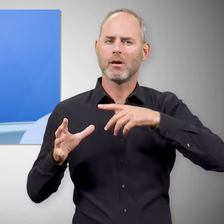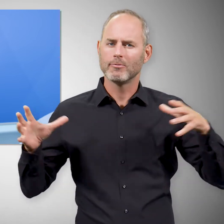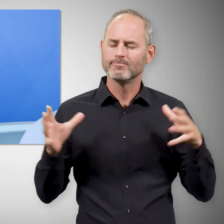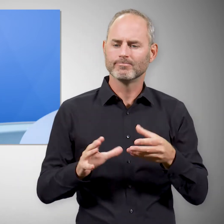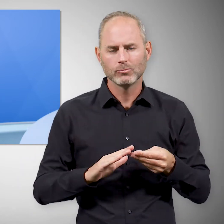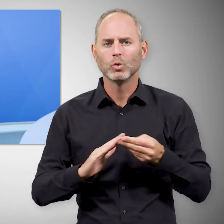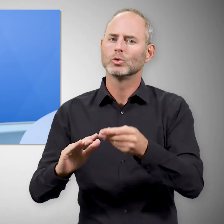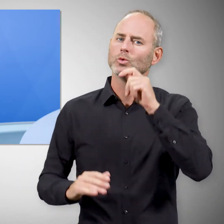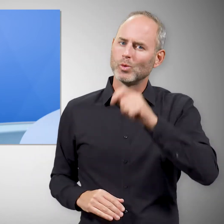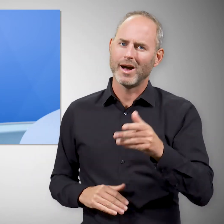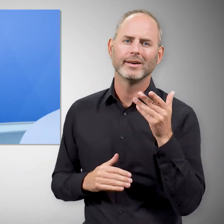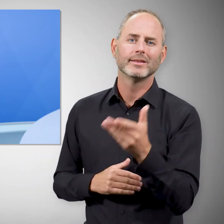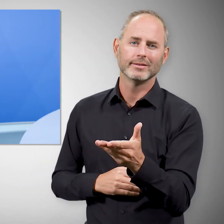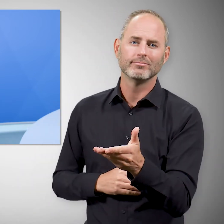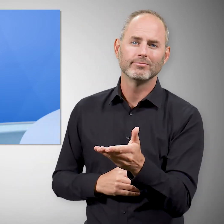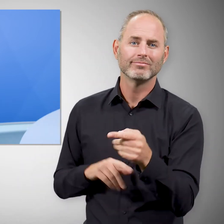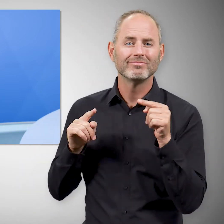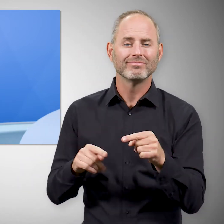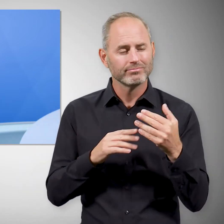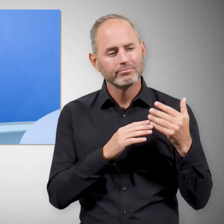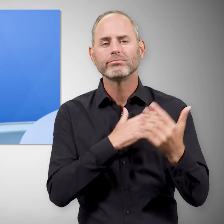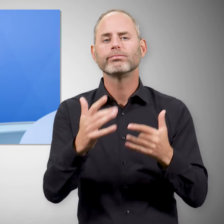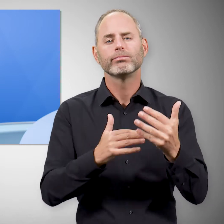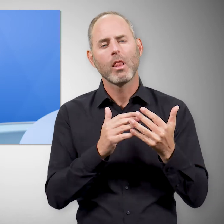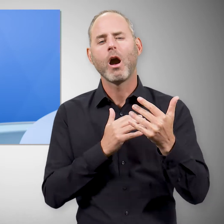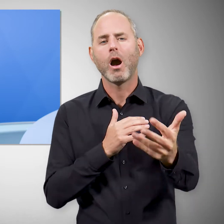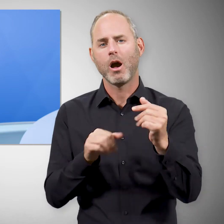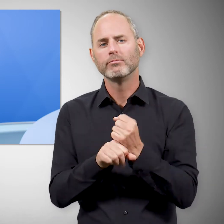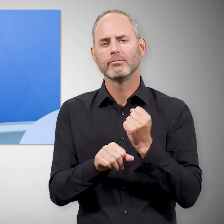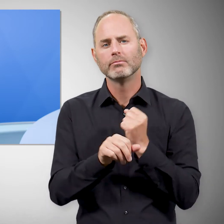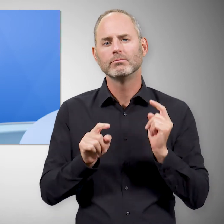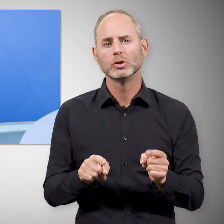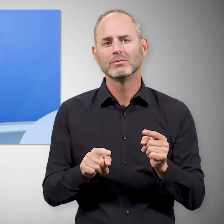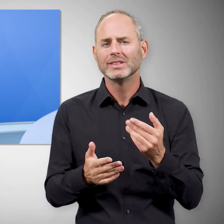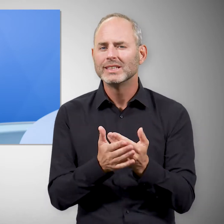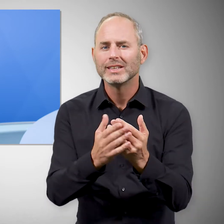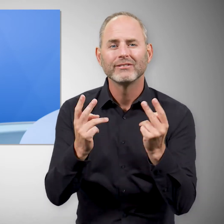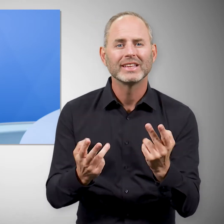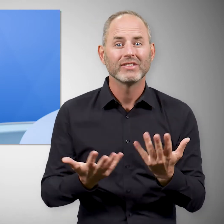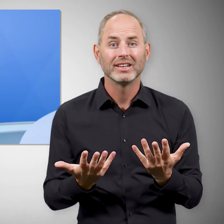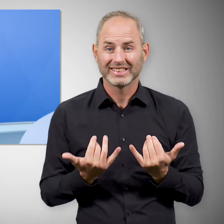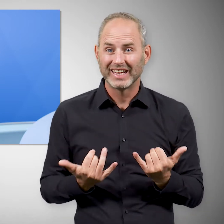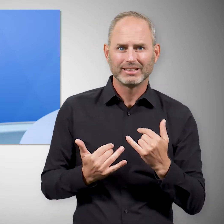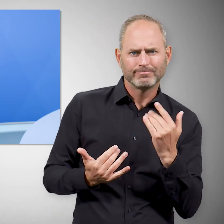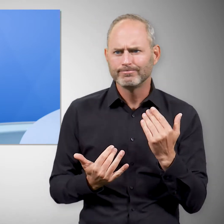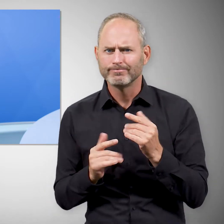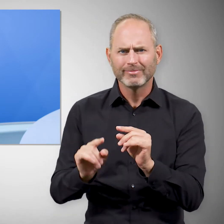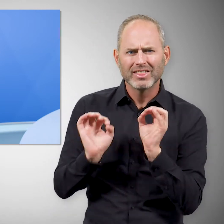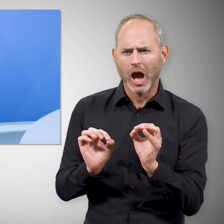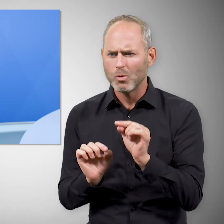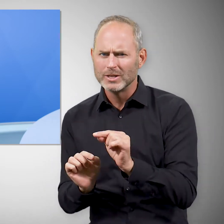die jetzt die Ukraine unterstützt. Und sie muss es für lange Zeit tun. Deshalb ist es wichtig, dass wir jetzt nicht nur